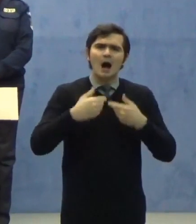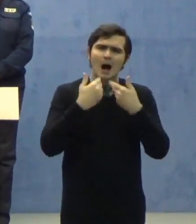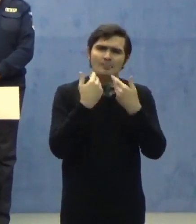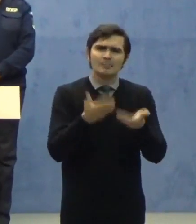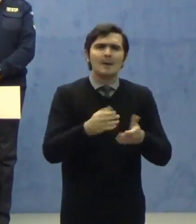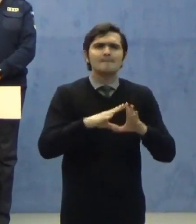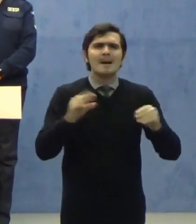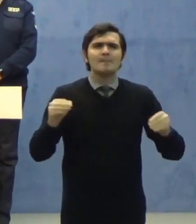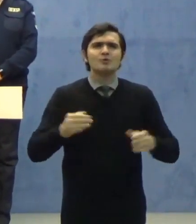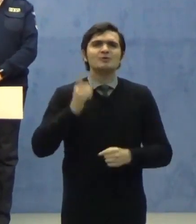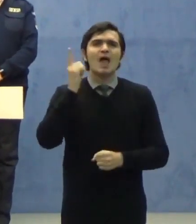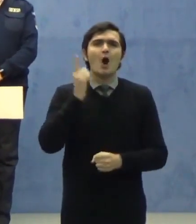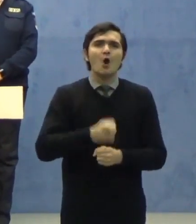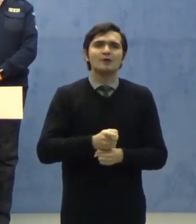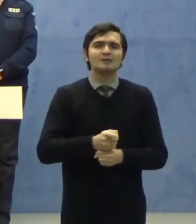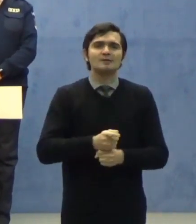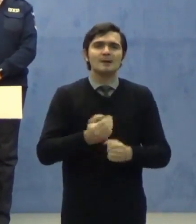ordine.